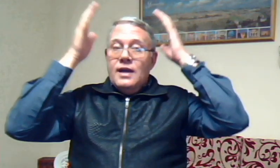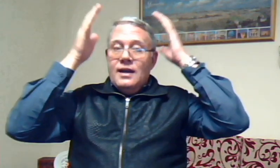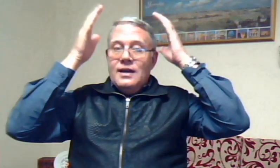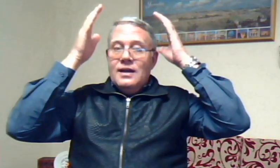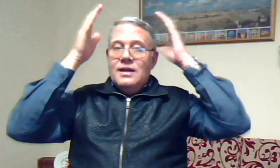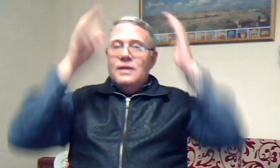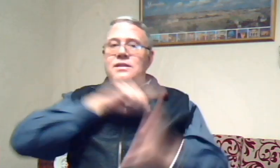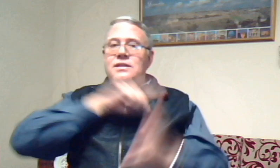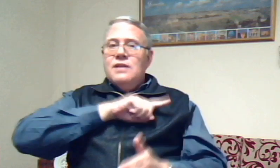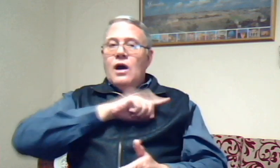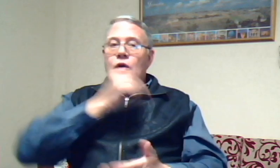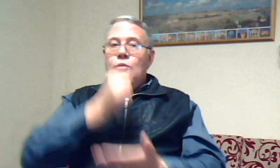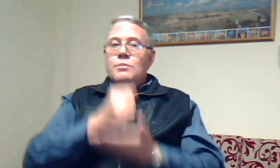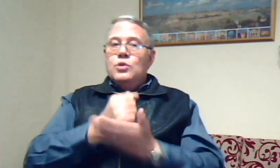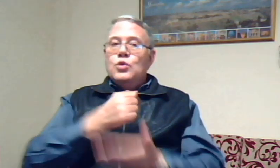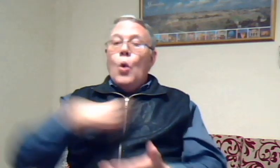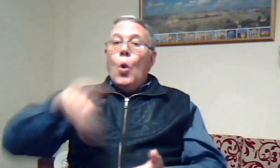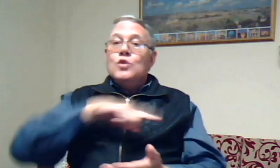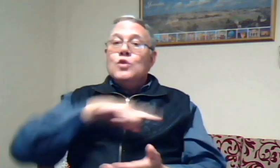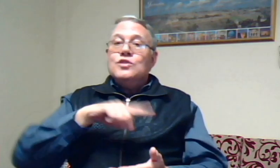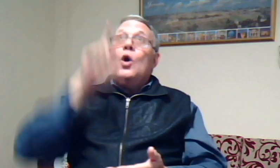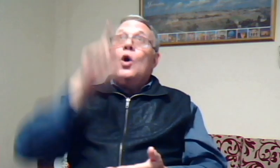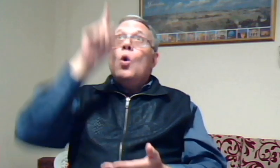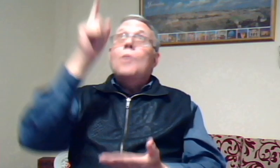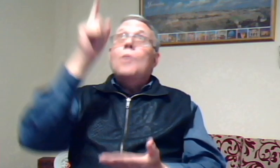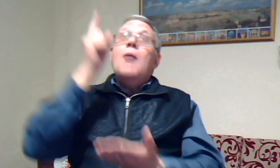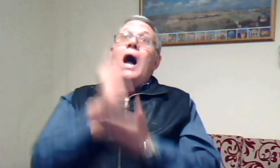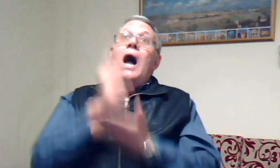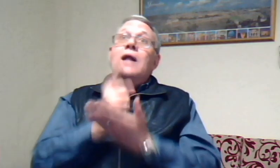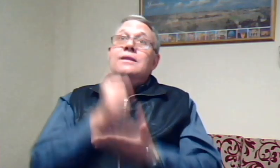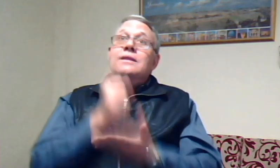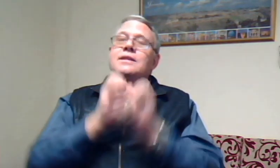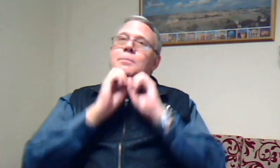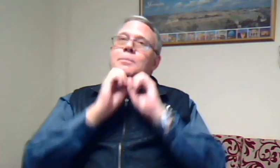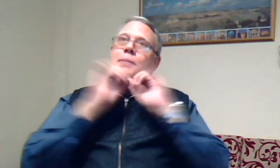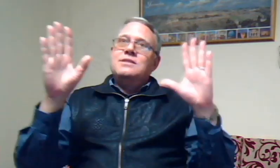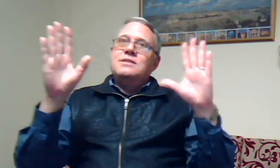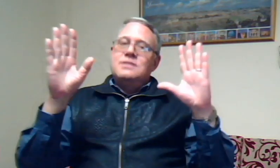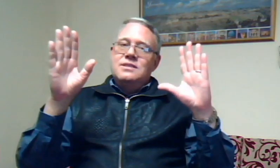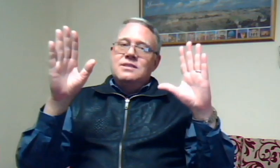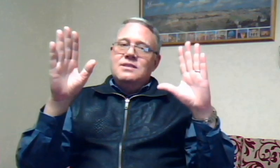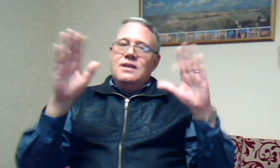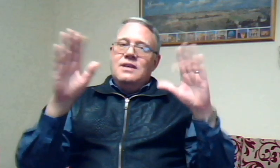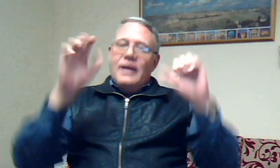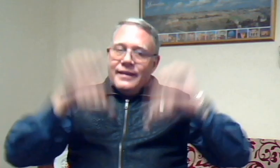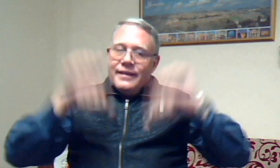Daarom moet ons Om altijd prijs Ja